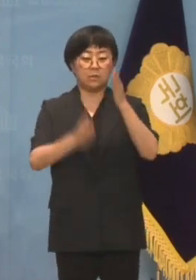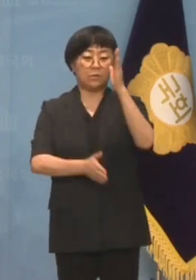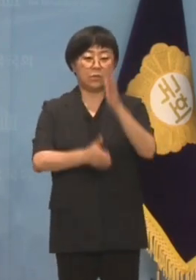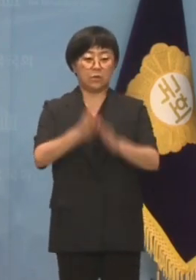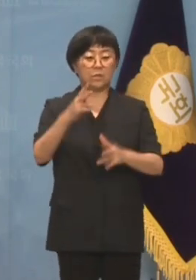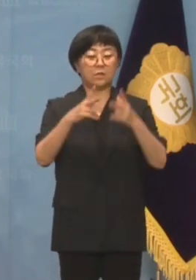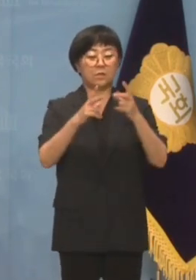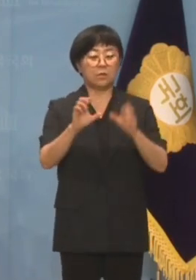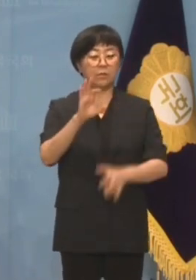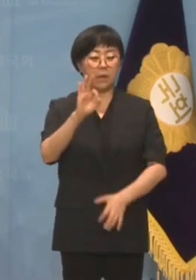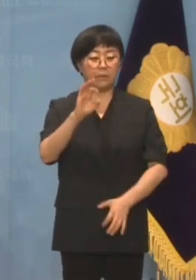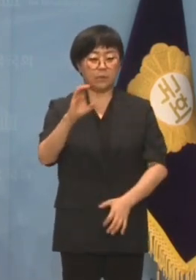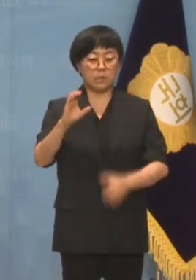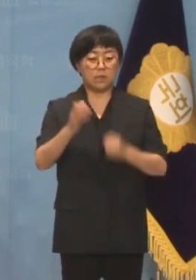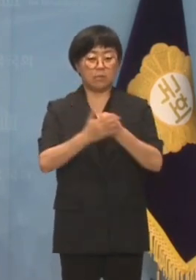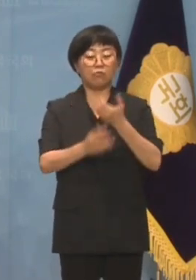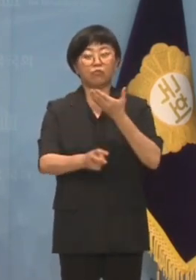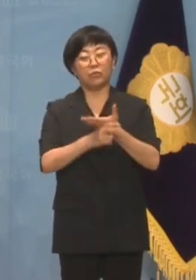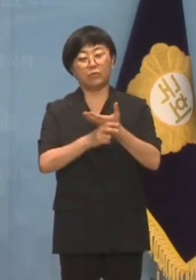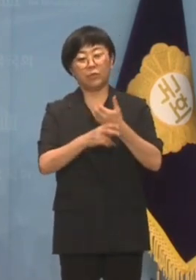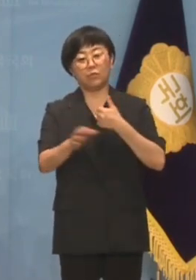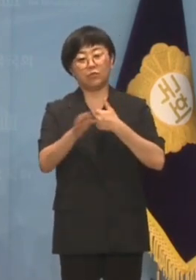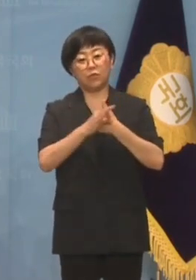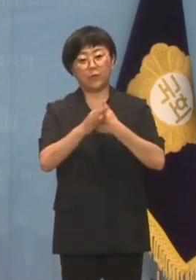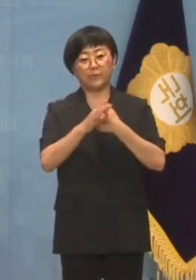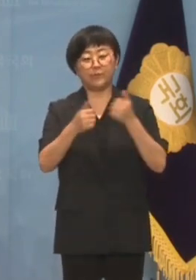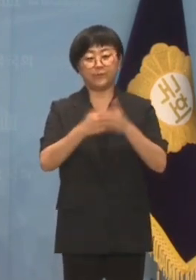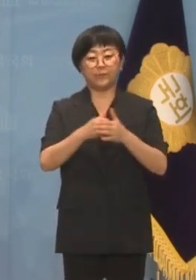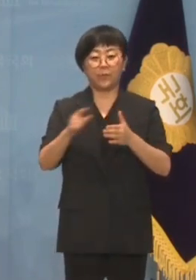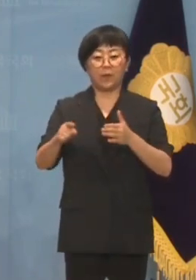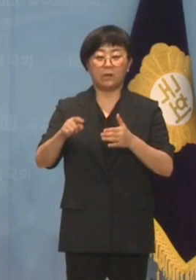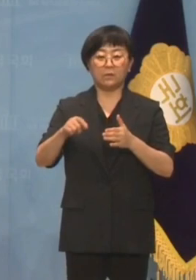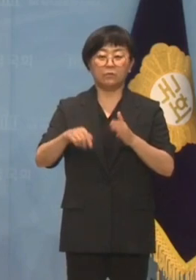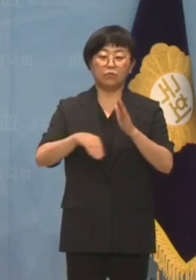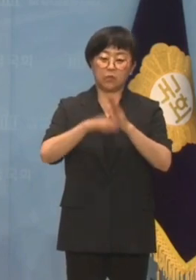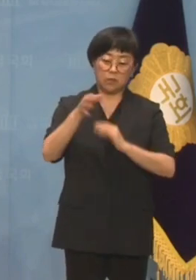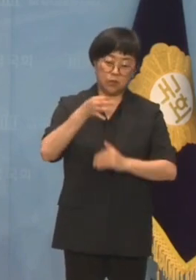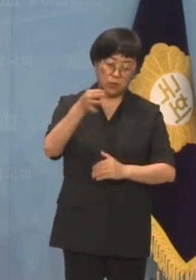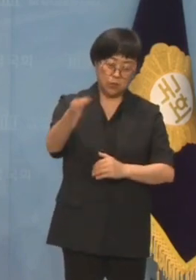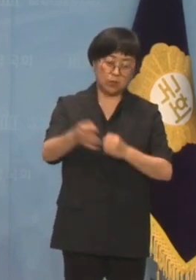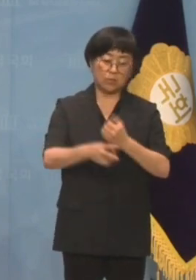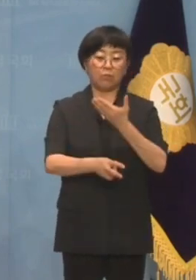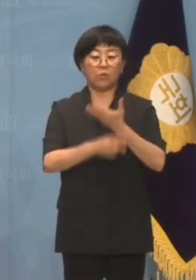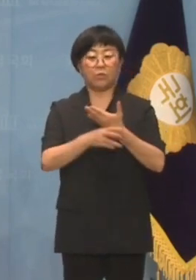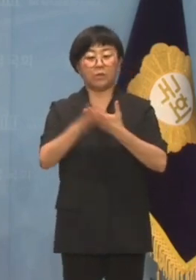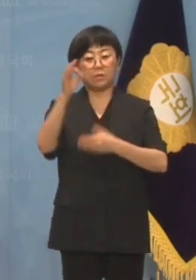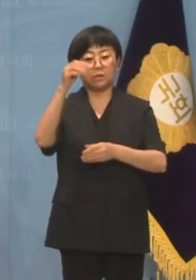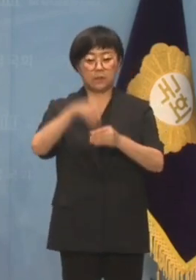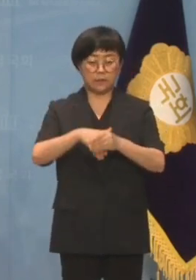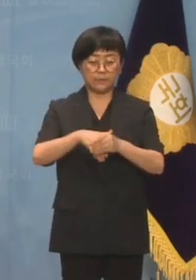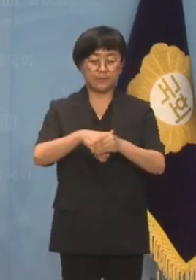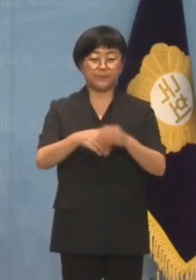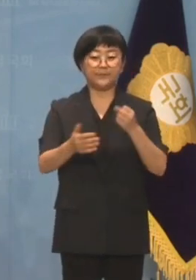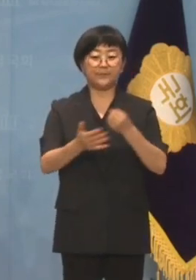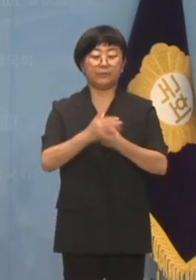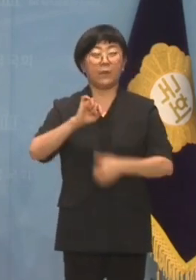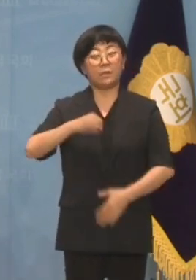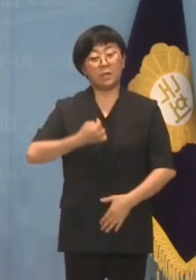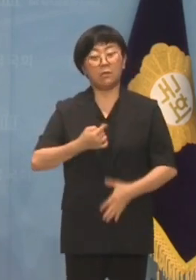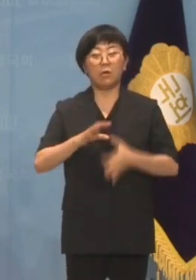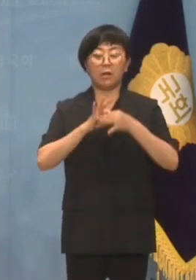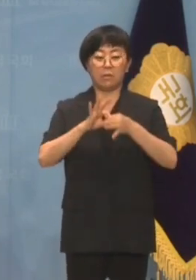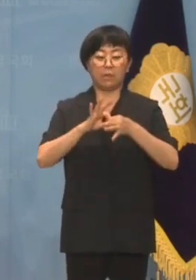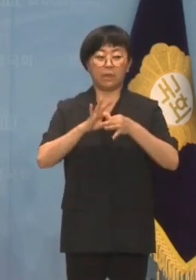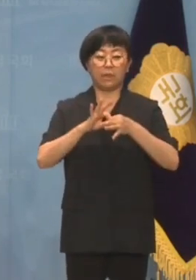성남FC 불법 후원, 쌍방울 대북 송금, 불법 선거 자금 수수 등 자신과